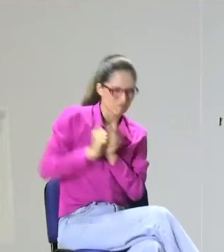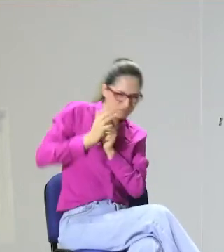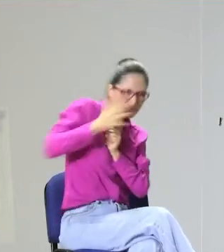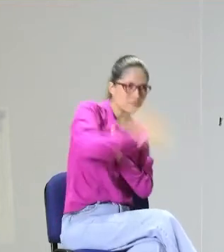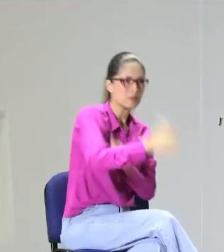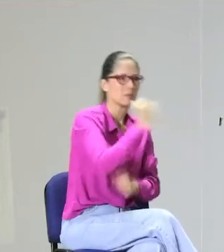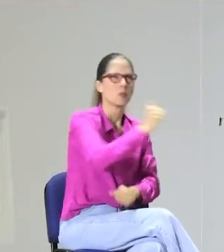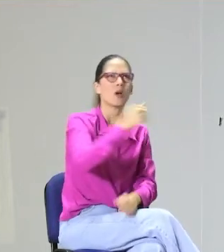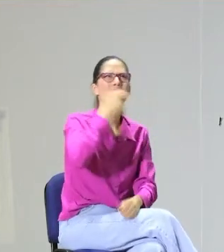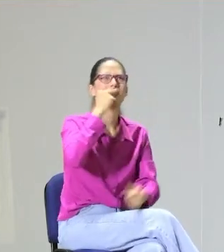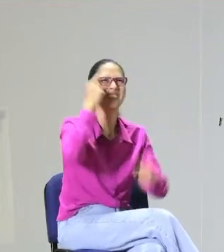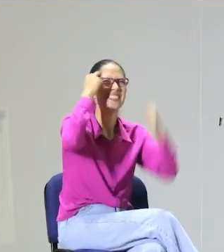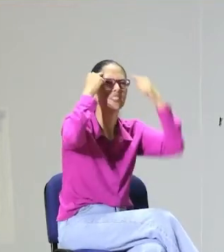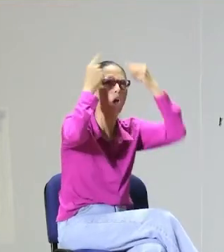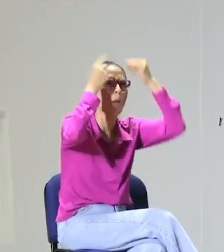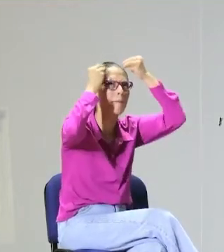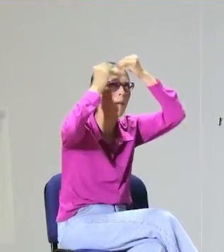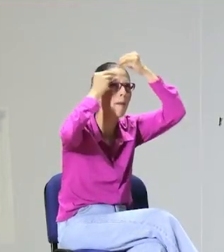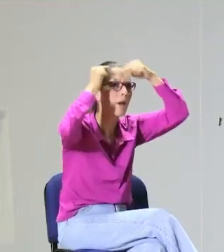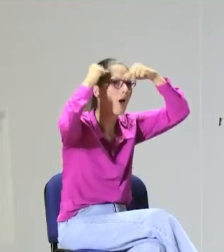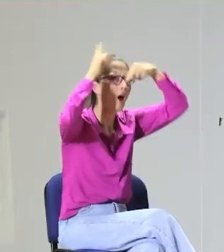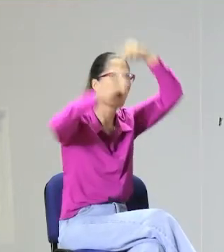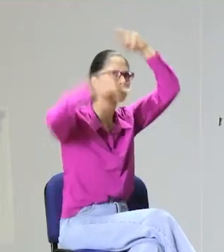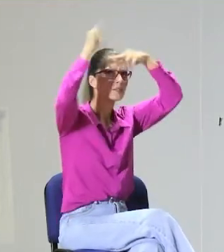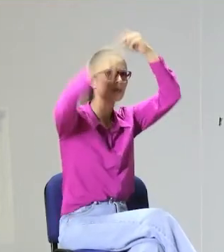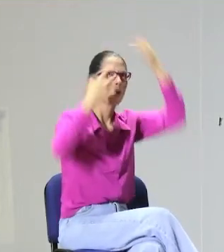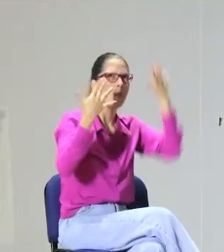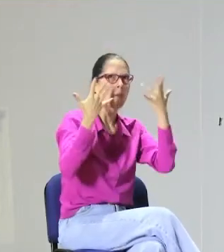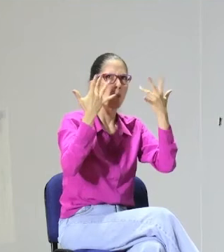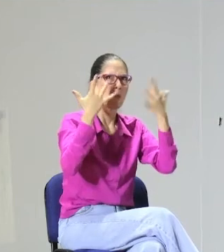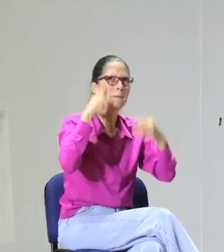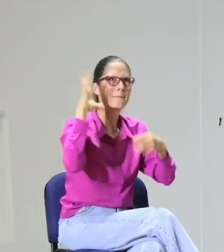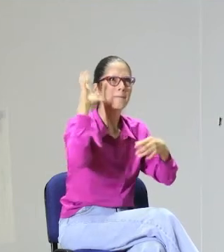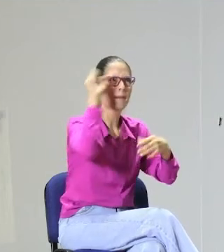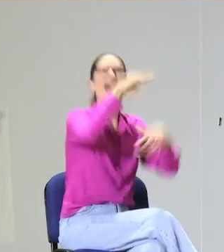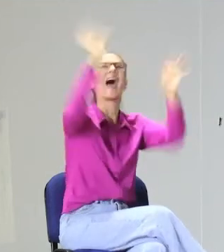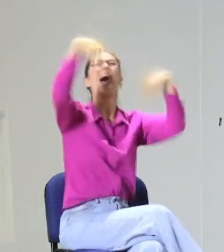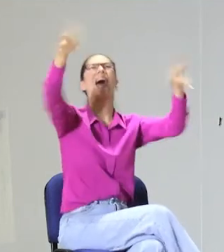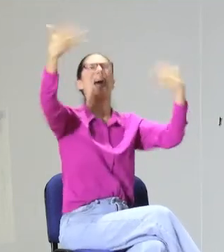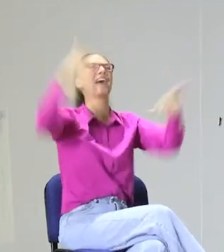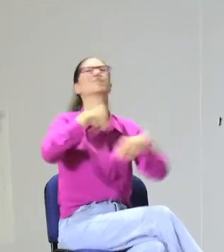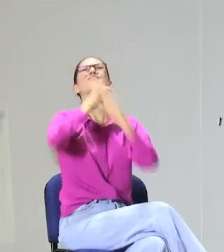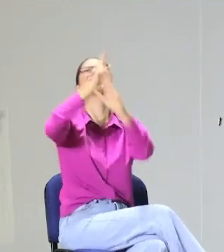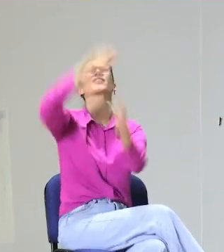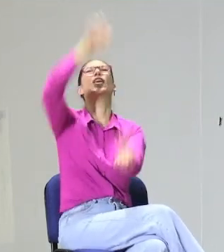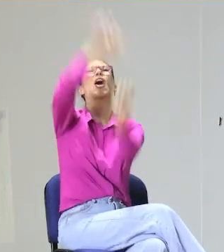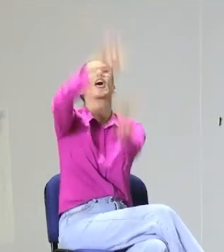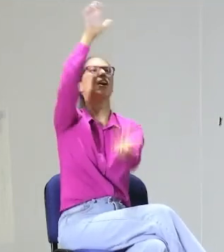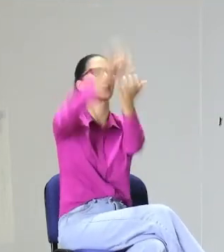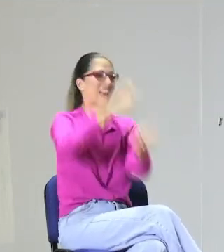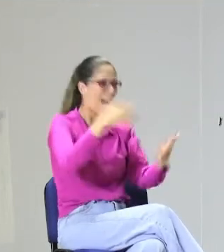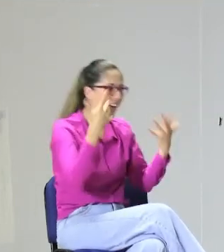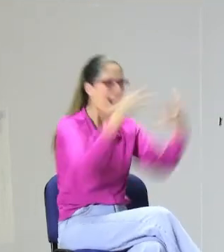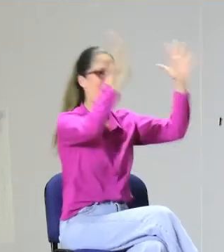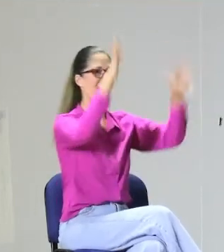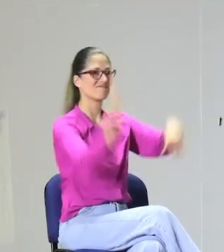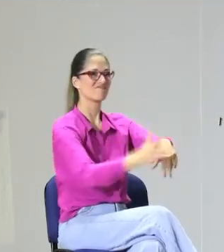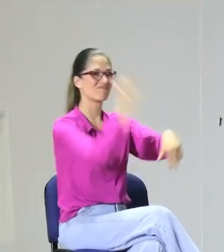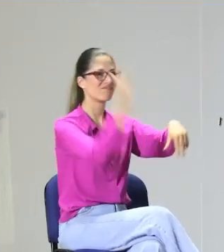de, qué sé yo, un lobo o algún personaje que desde nuestra propia